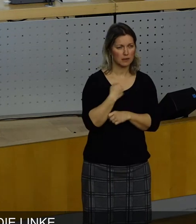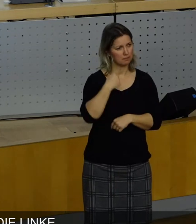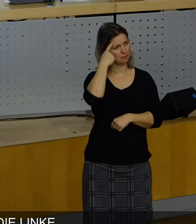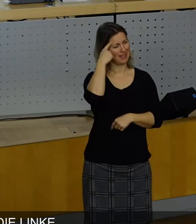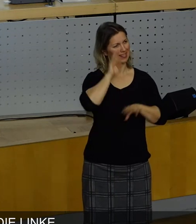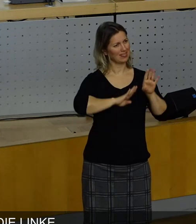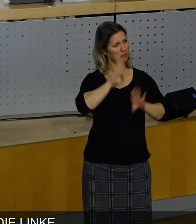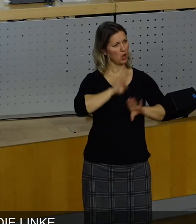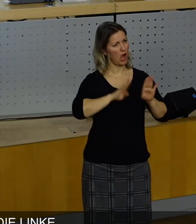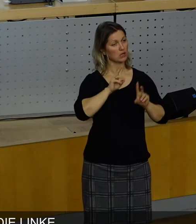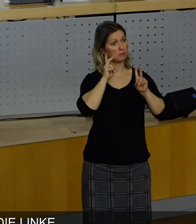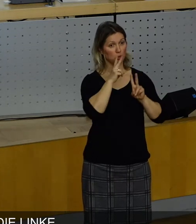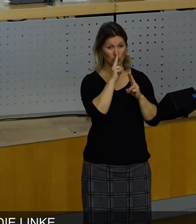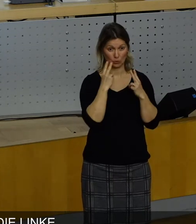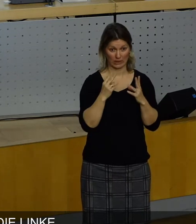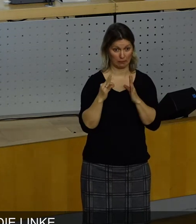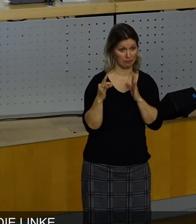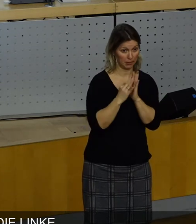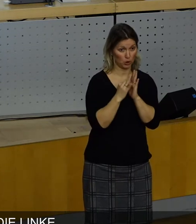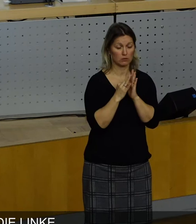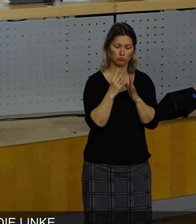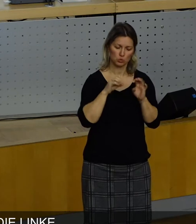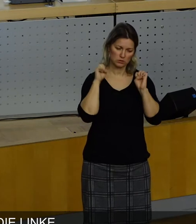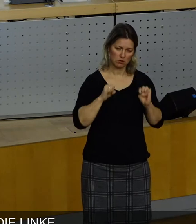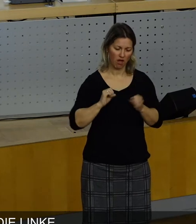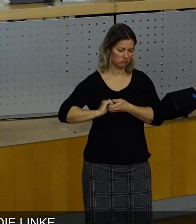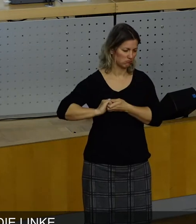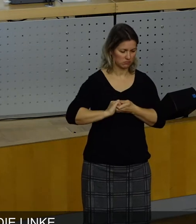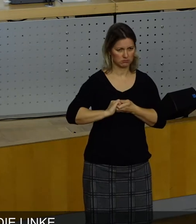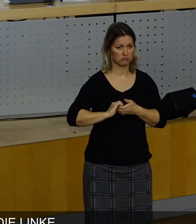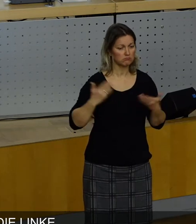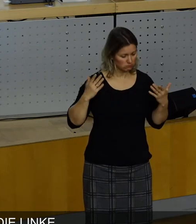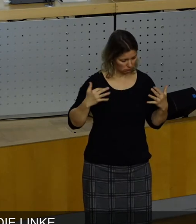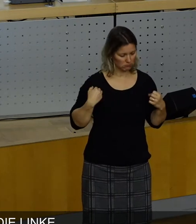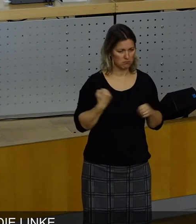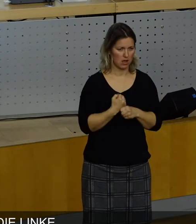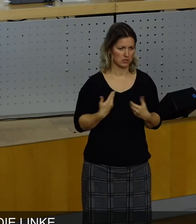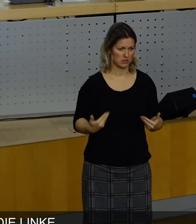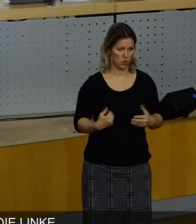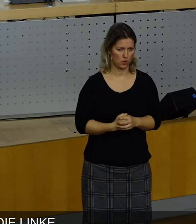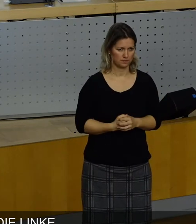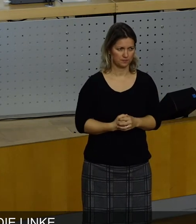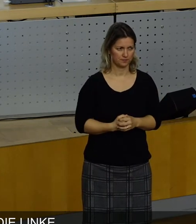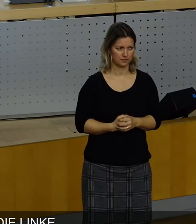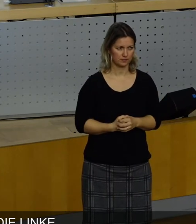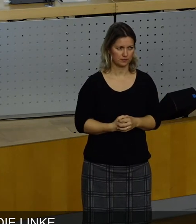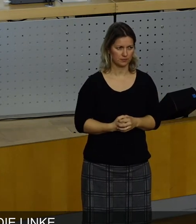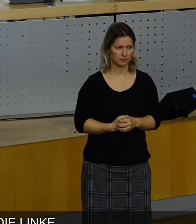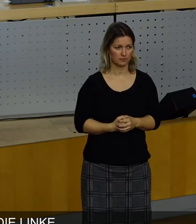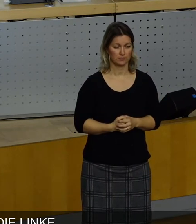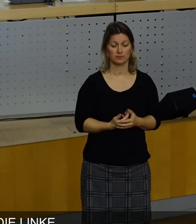den entscheidenden Stellen auch in der Lage sein, gemeinsam zusammenzuarbeiten. Und das machen wir hier. Und meine Damen und Herren,